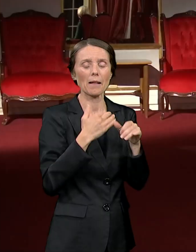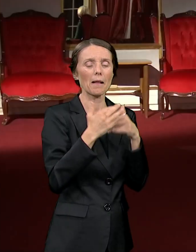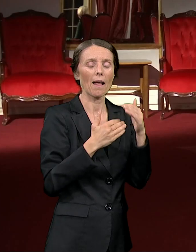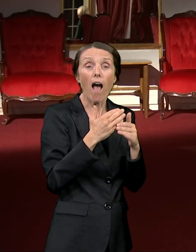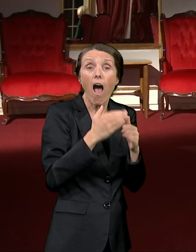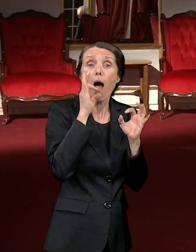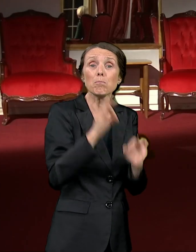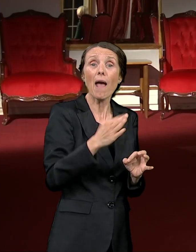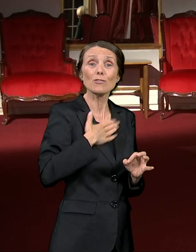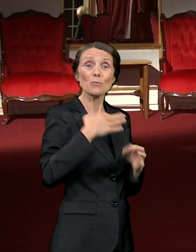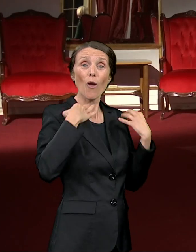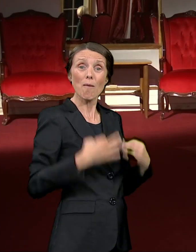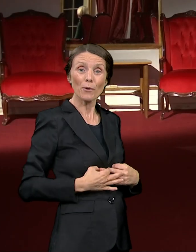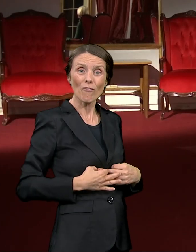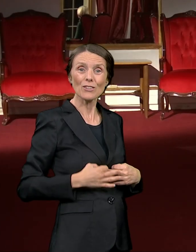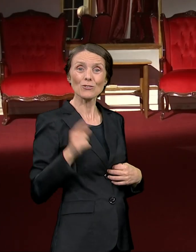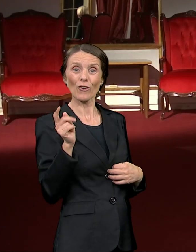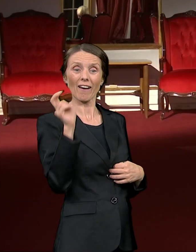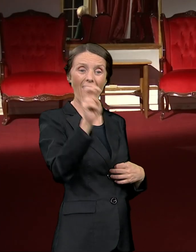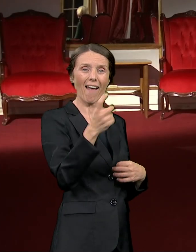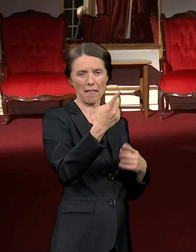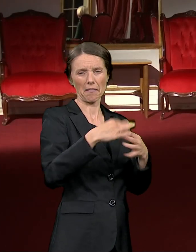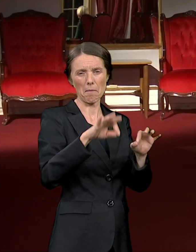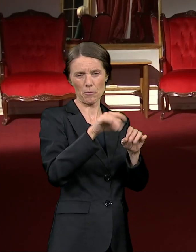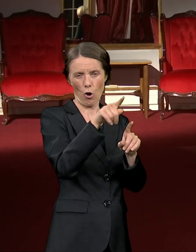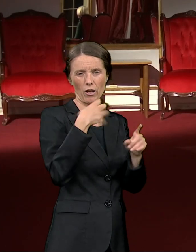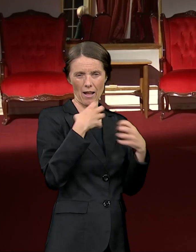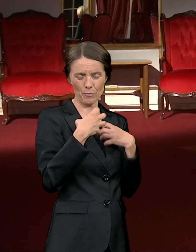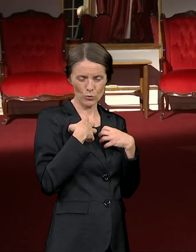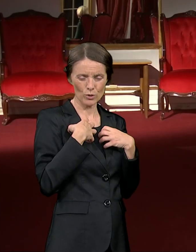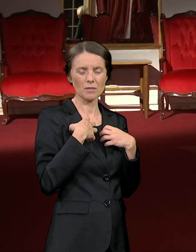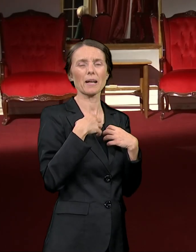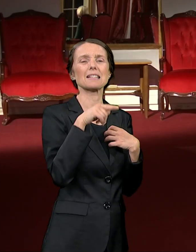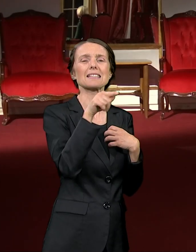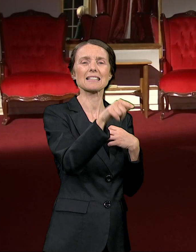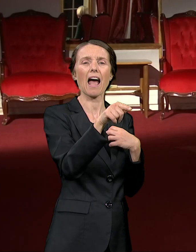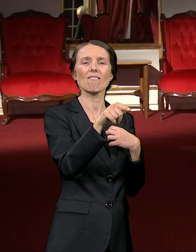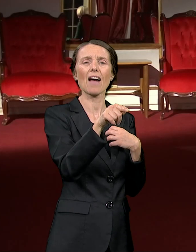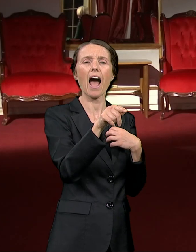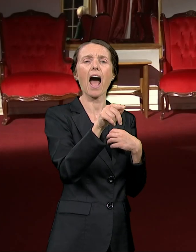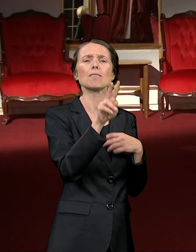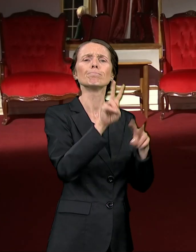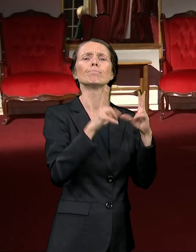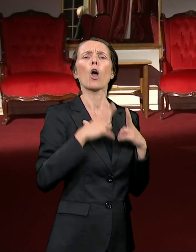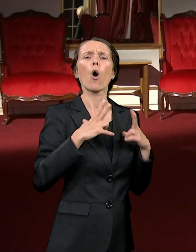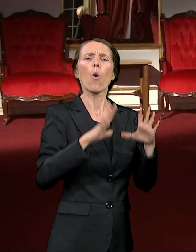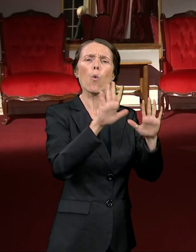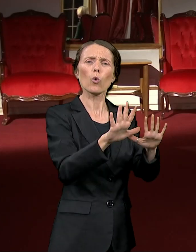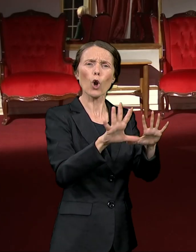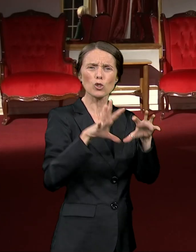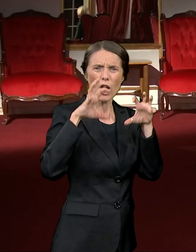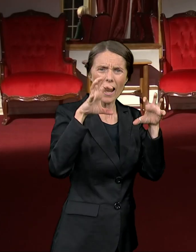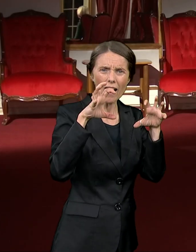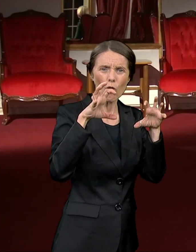srele na jednom projektu koji je bio ukraćena goropad koji je ona radila ovde jedna drama